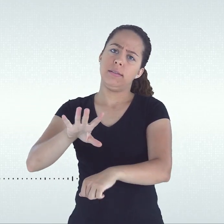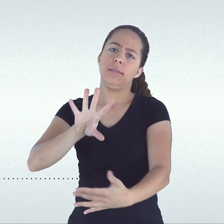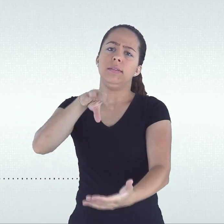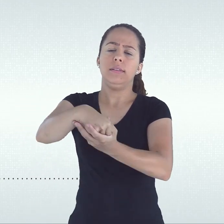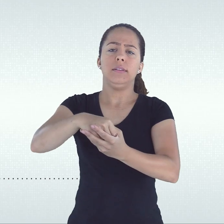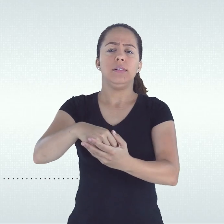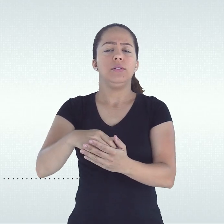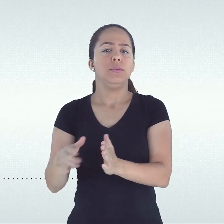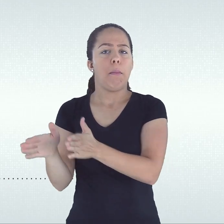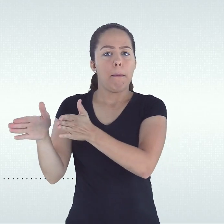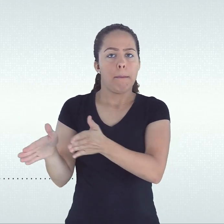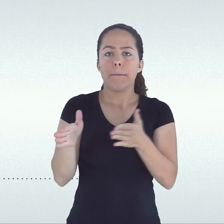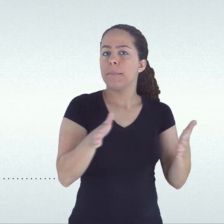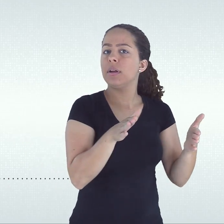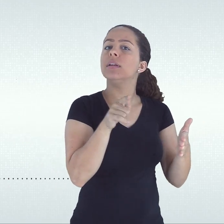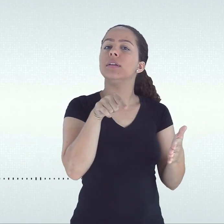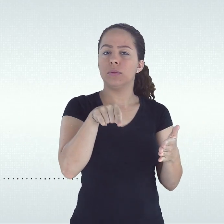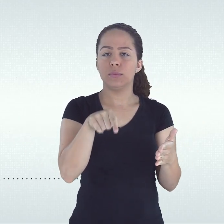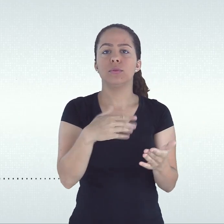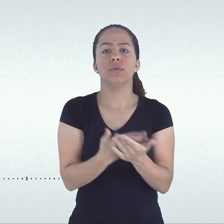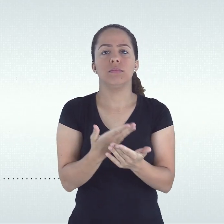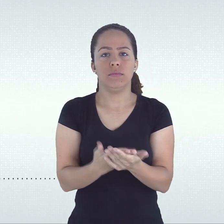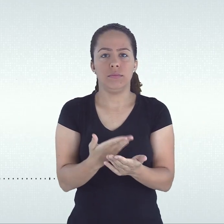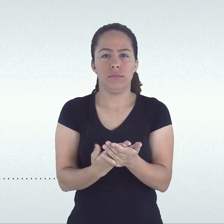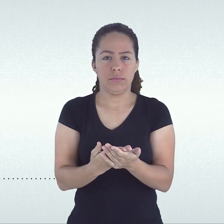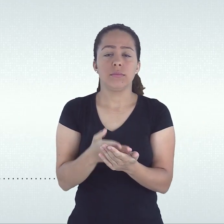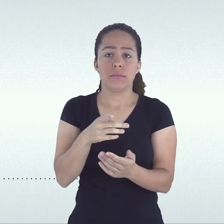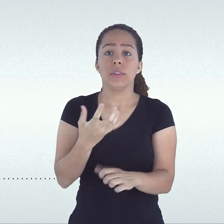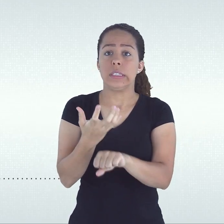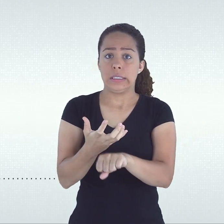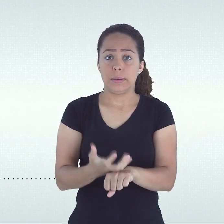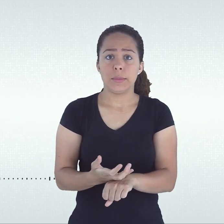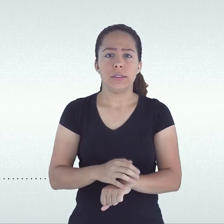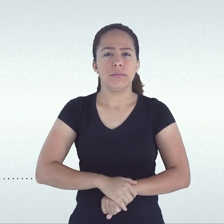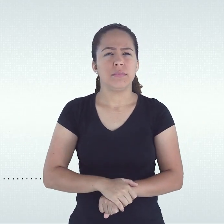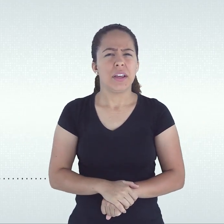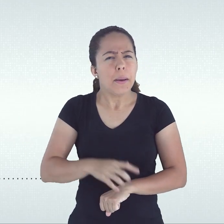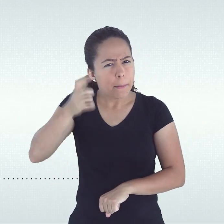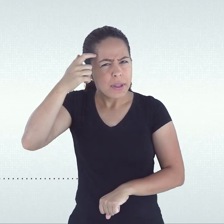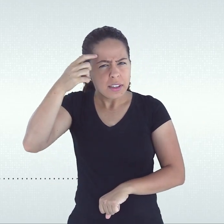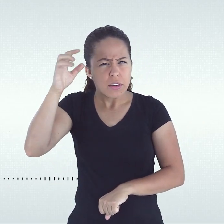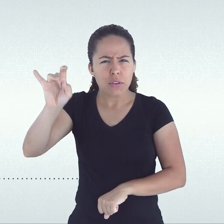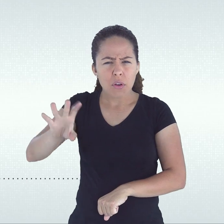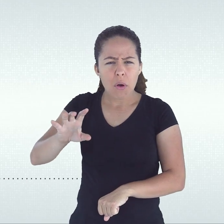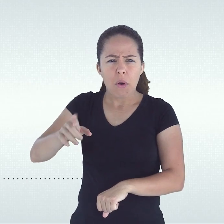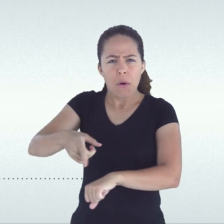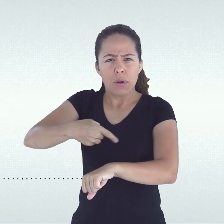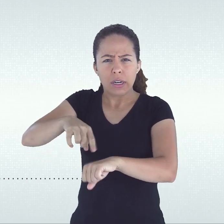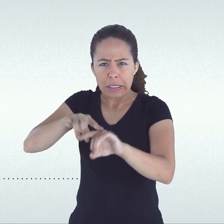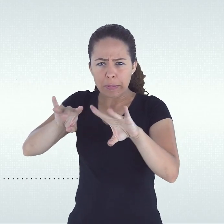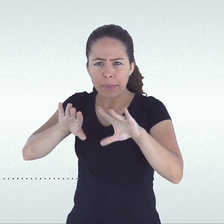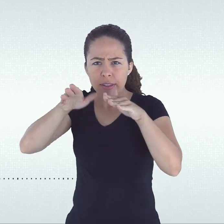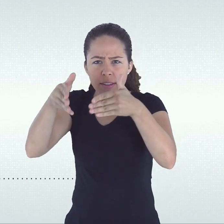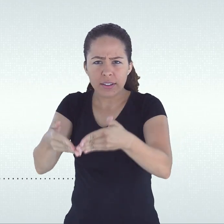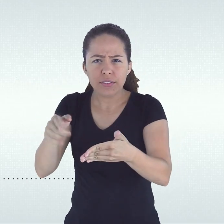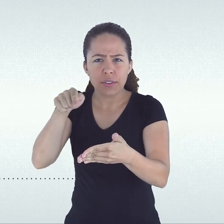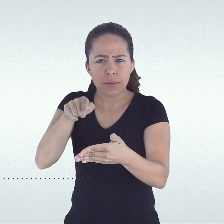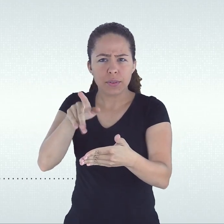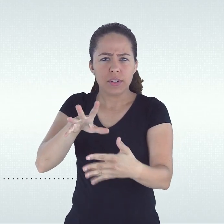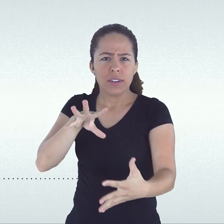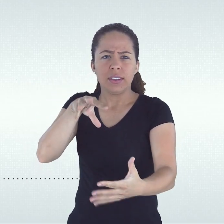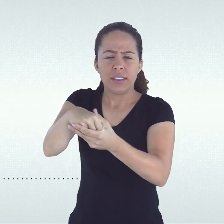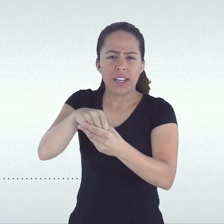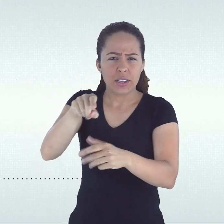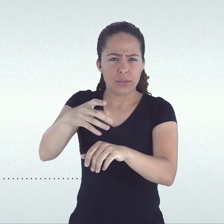de carga horária do período letivo não mais sobre a carga específica de cada componente curricular como dispunha a lei